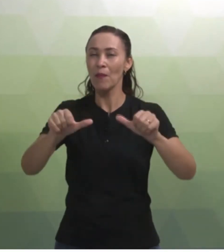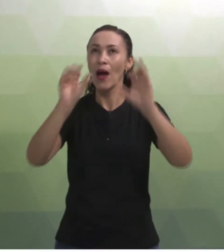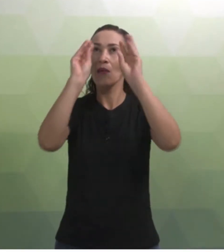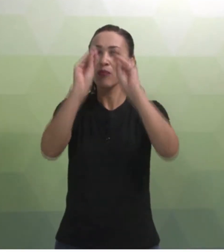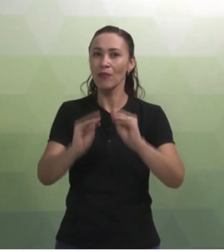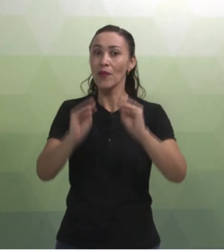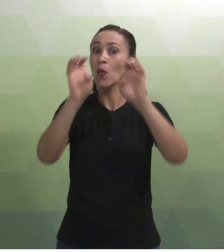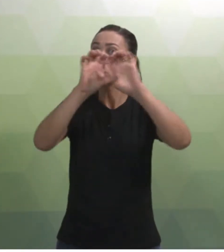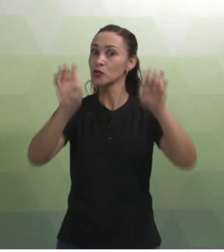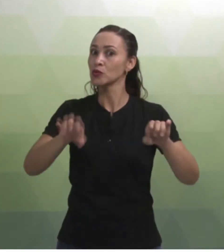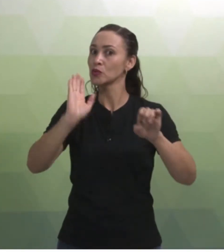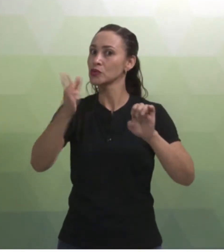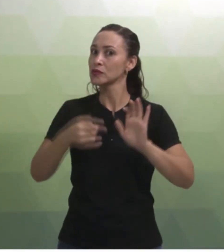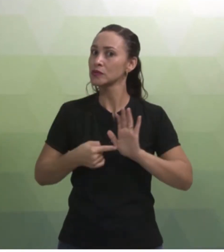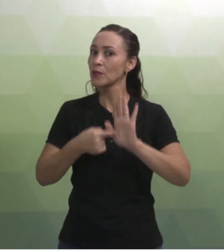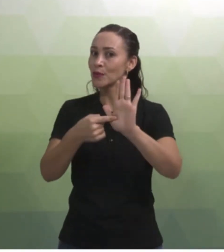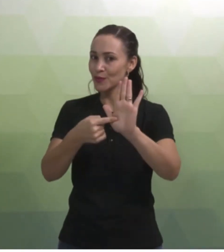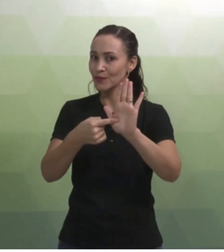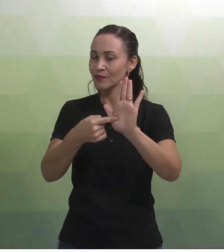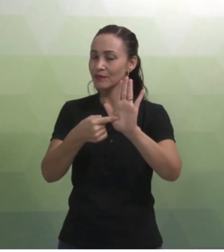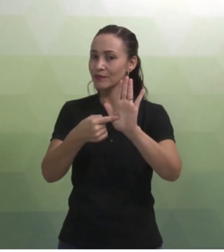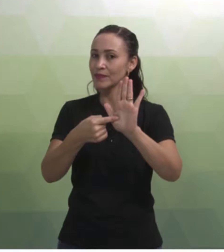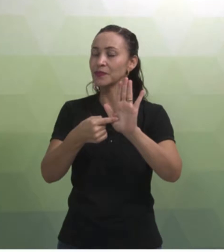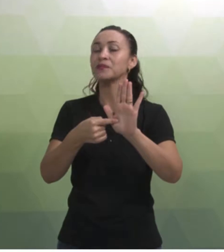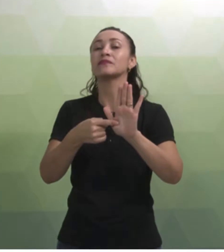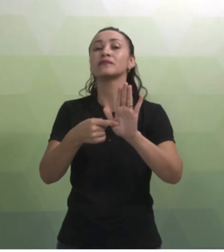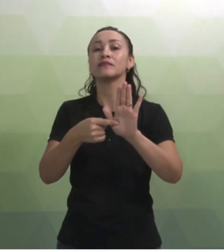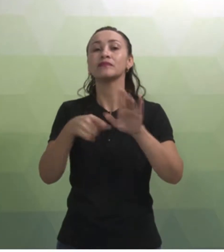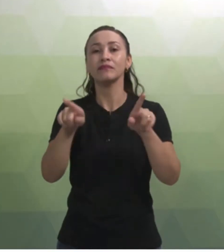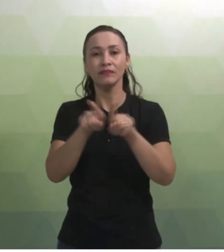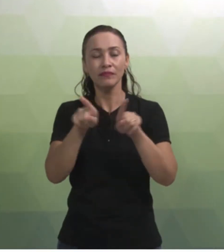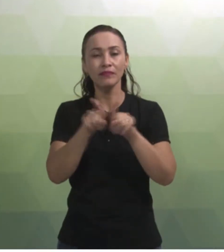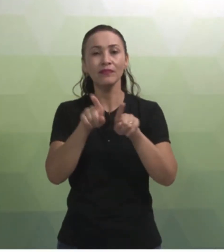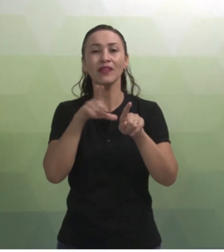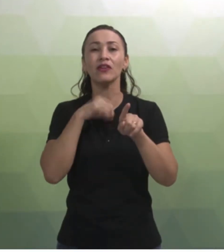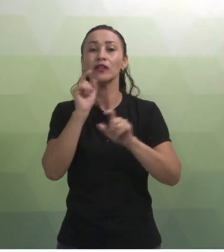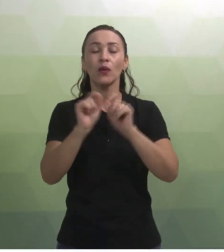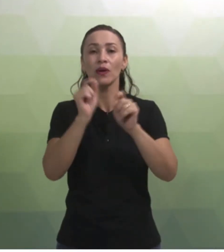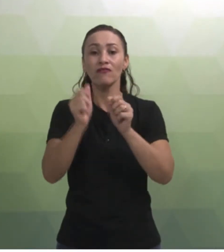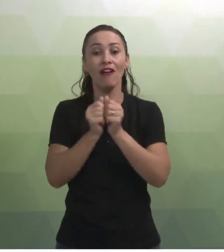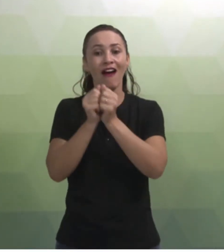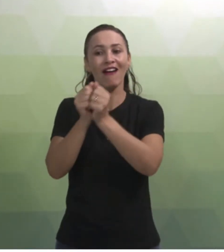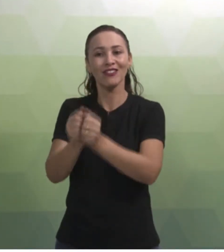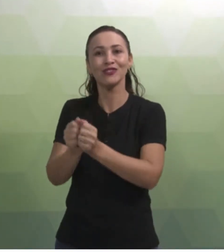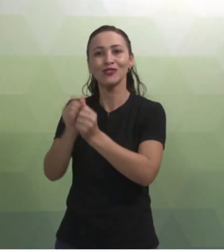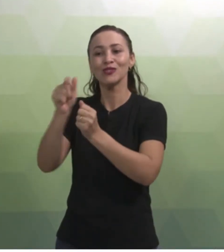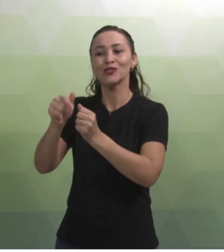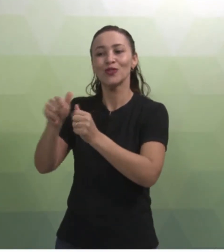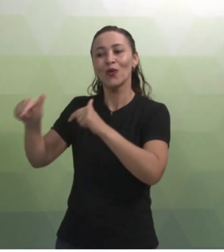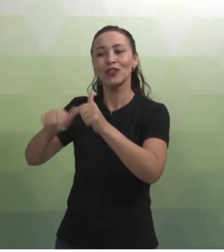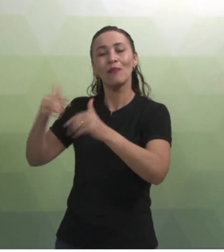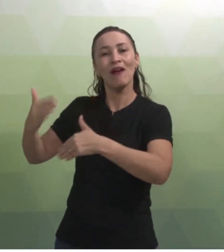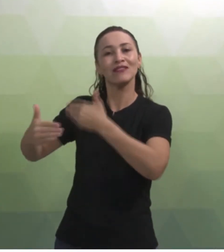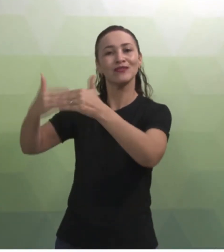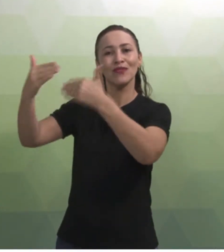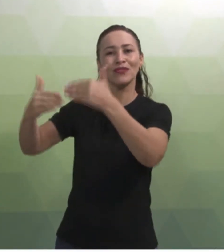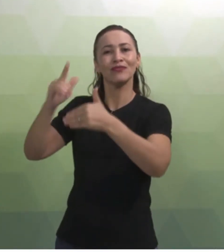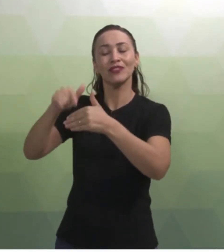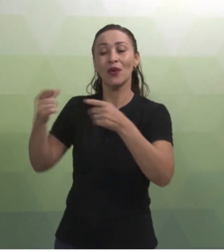aquela estrutura que nós já apresentamos. E vai acompanhar o trabalho que vocês desenvolveram. Então, é muito